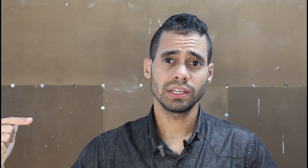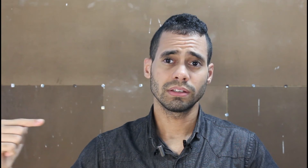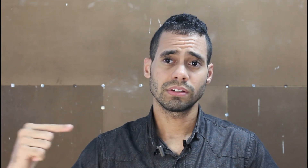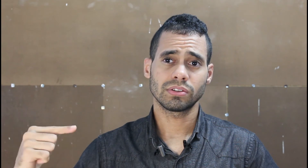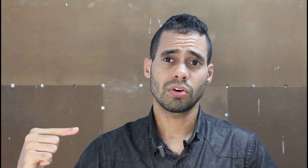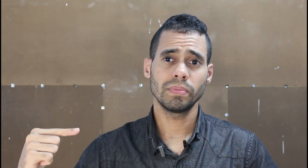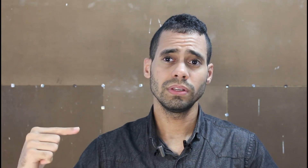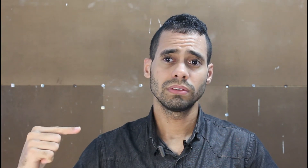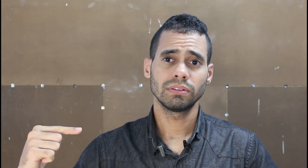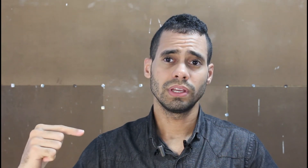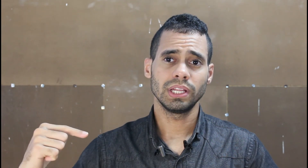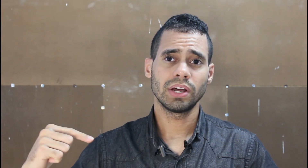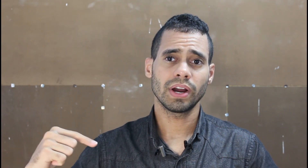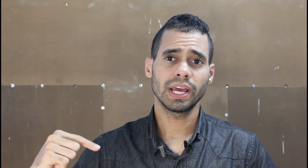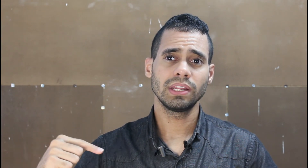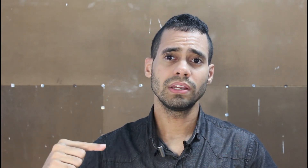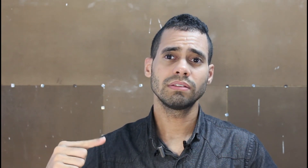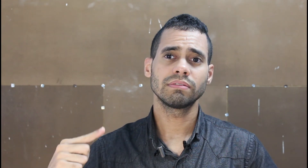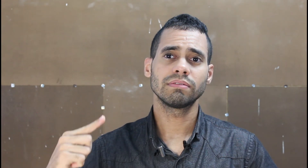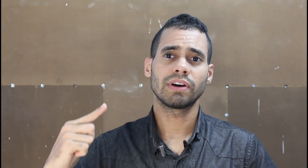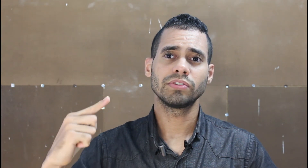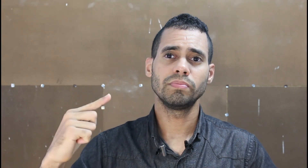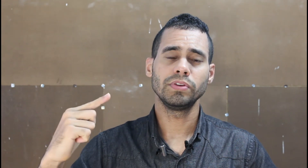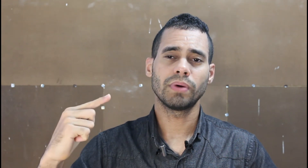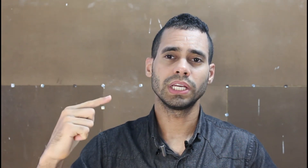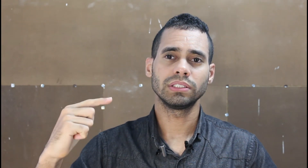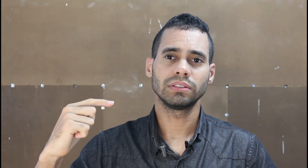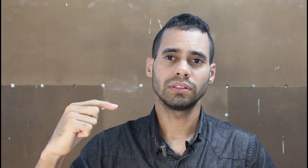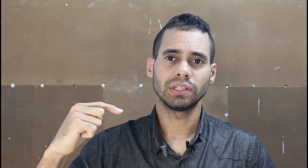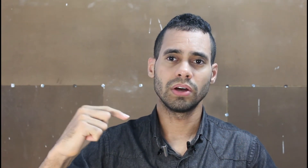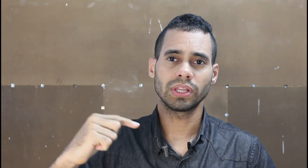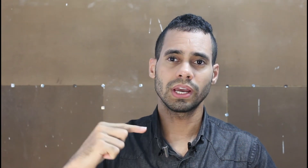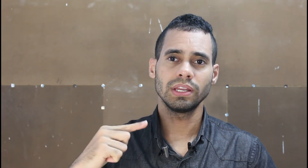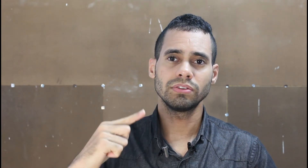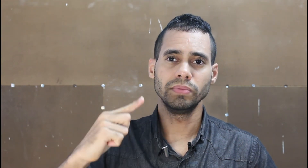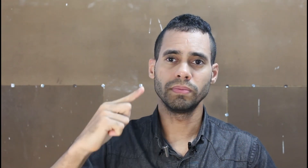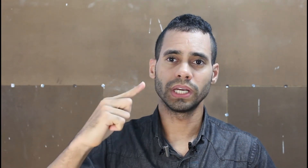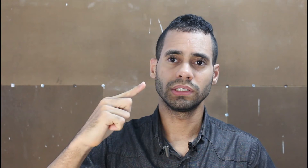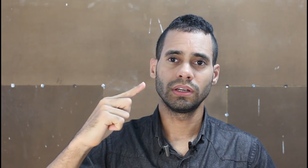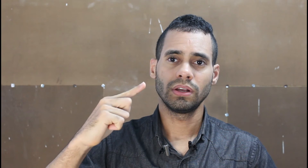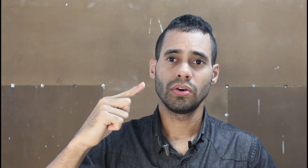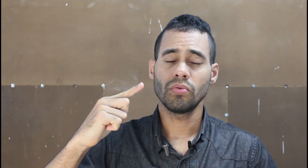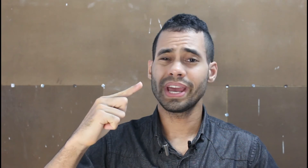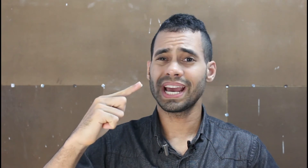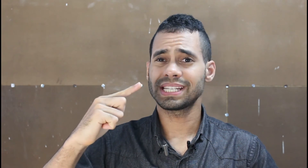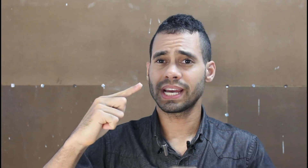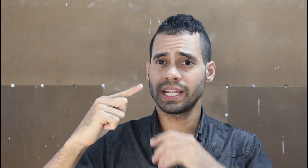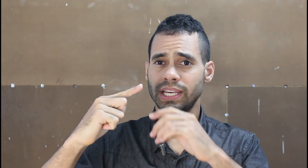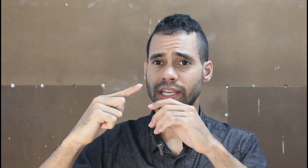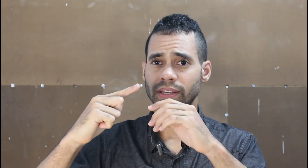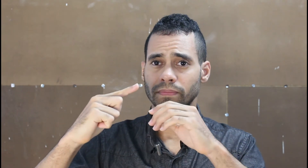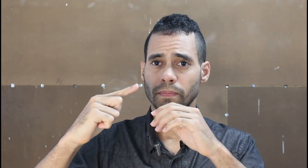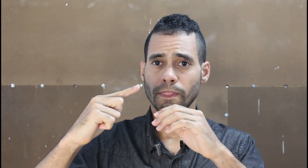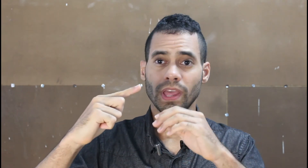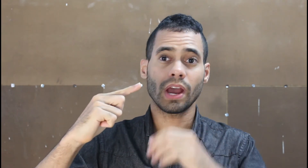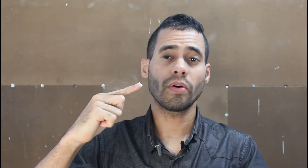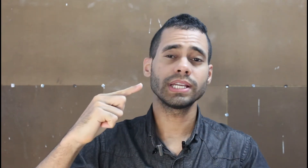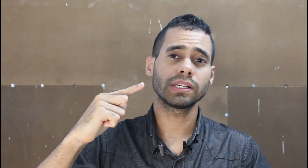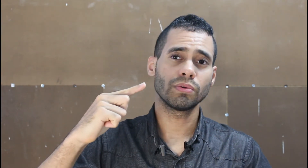ele sobe ele dá uma quedinha e vai subindo mais dá outra quedinha e subindo mais o que é é essa quedinha aqui? É a correção